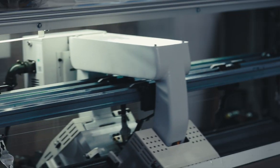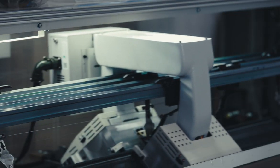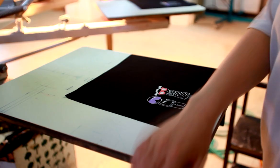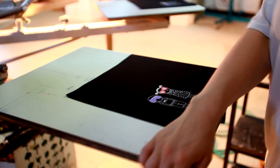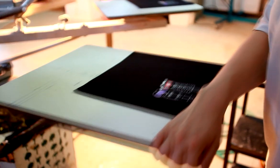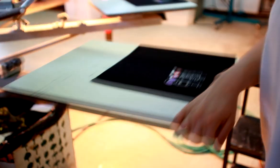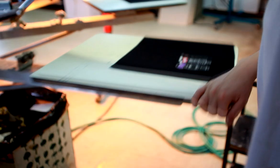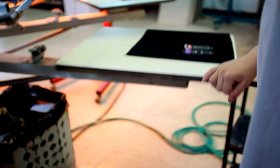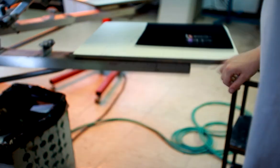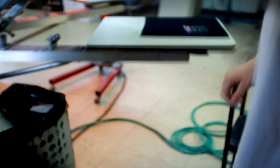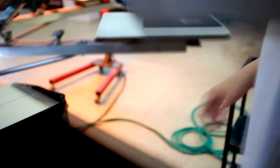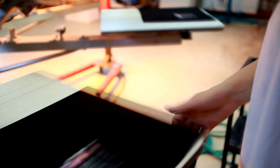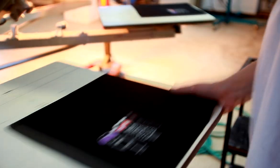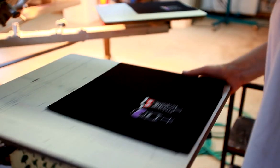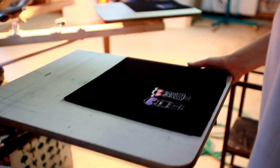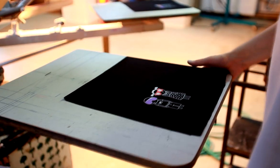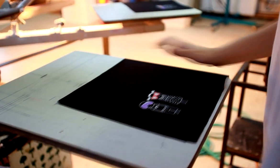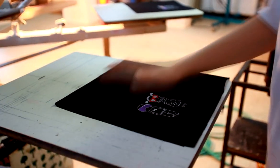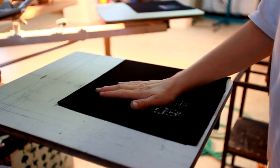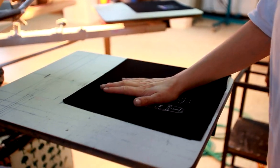Wie kann ich meine grafischen Talente ausleben?